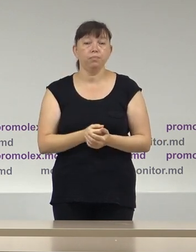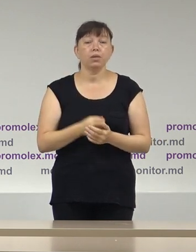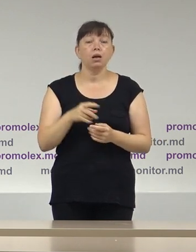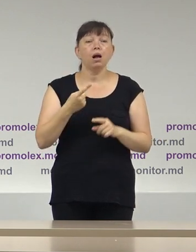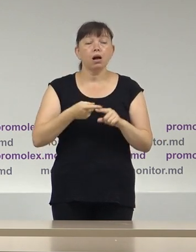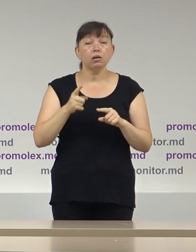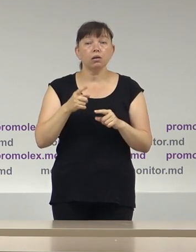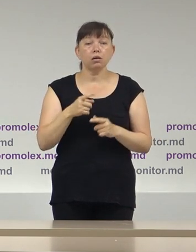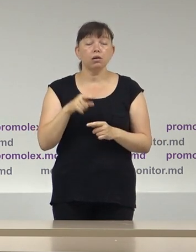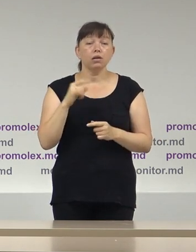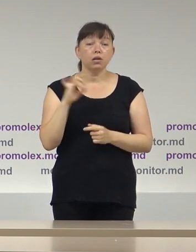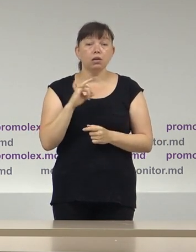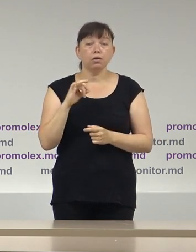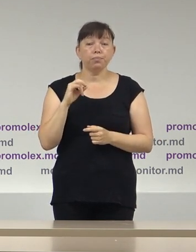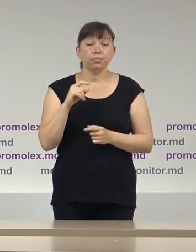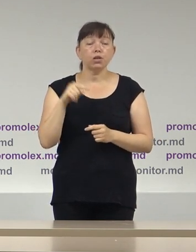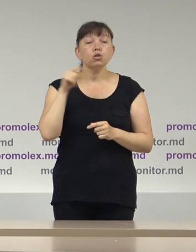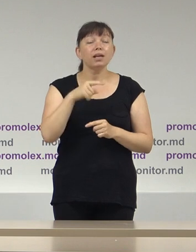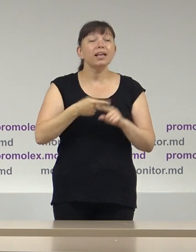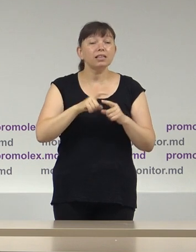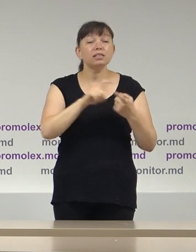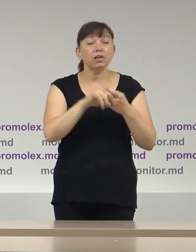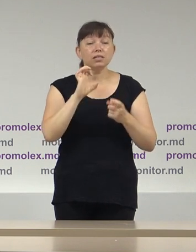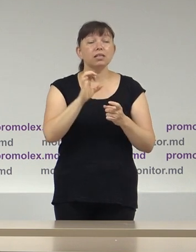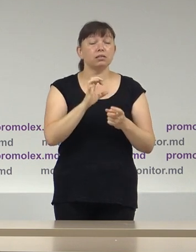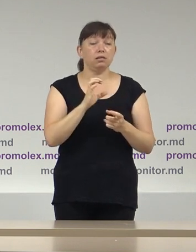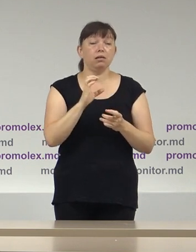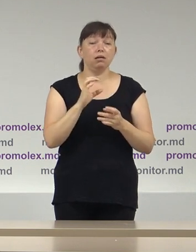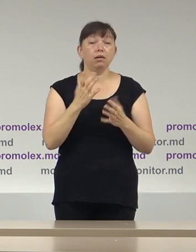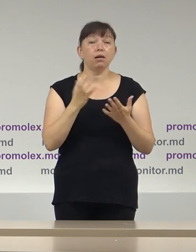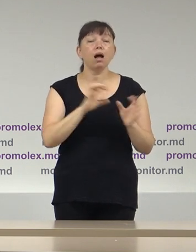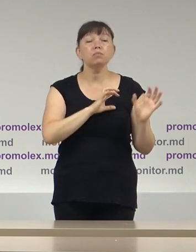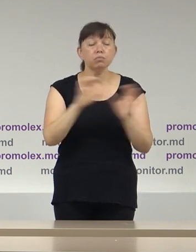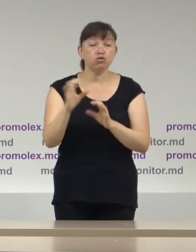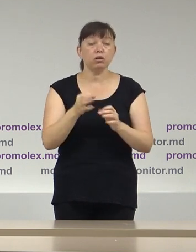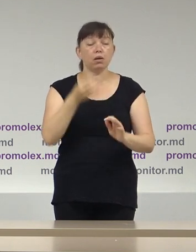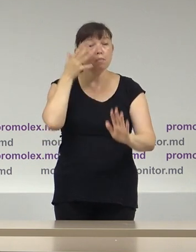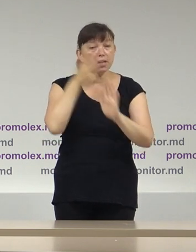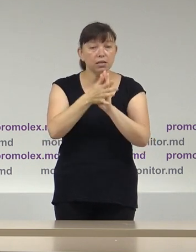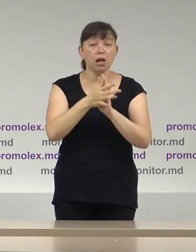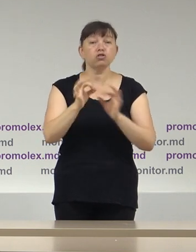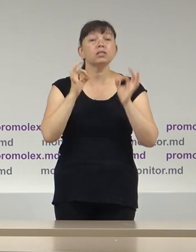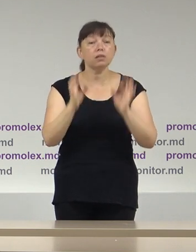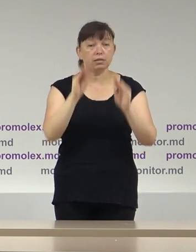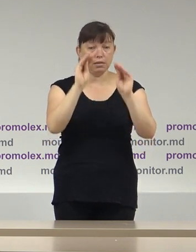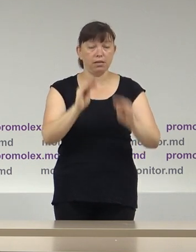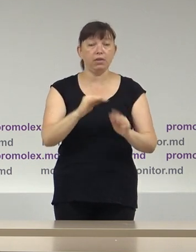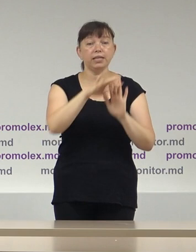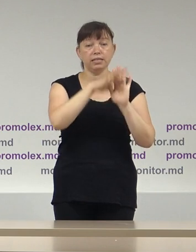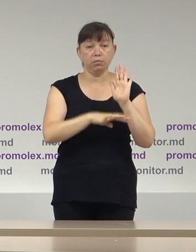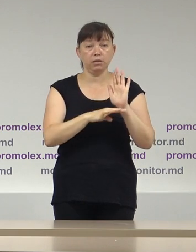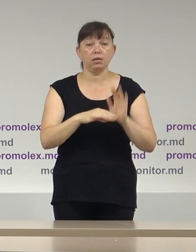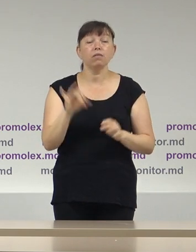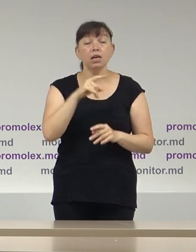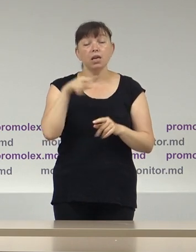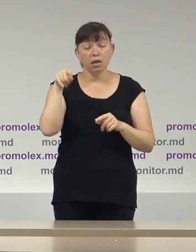urmărit, cel care este anumit de asigurare, a transparenție și corectitudinii listelor electorale, iar standardele internaționale prevăd că